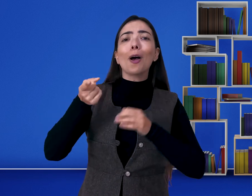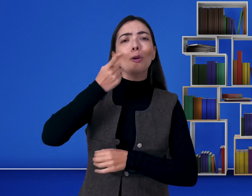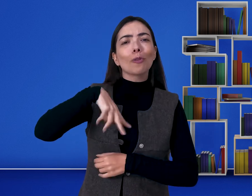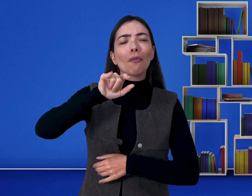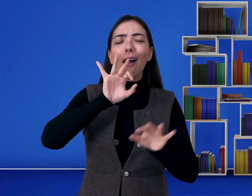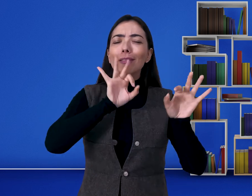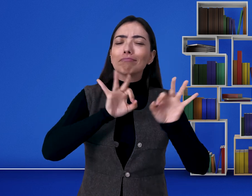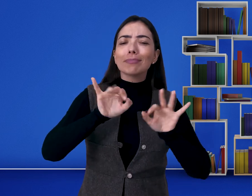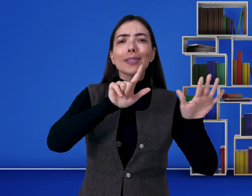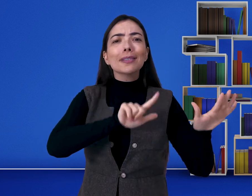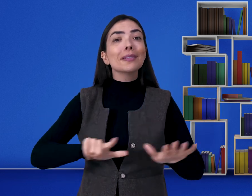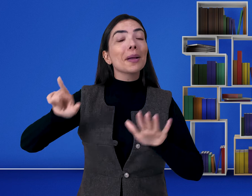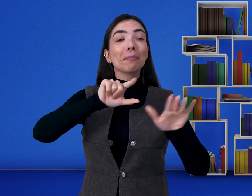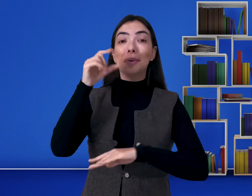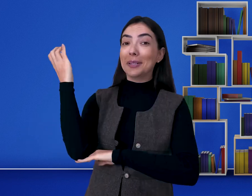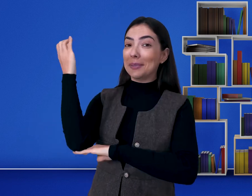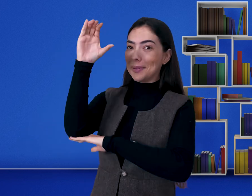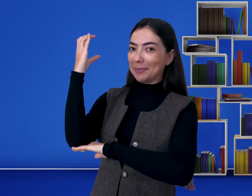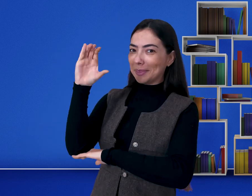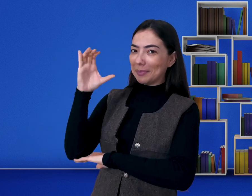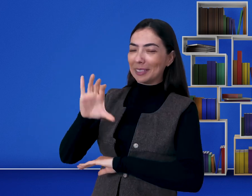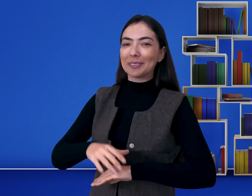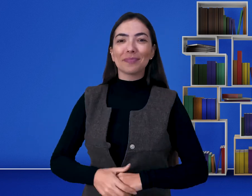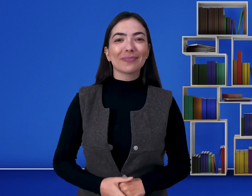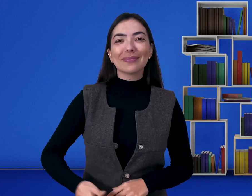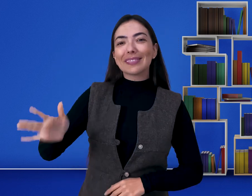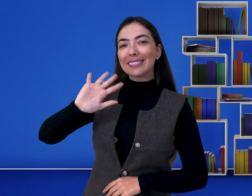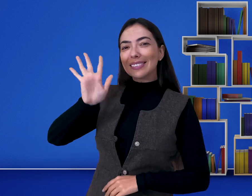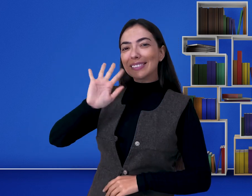sugestões, pois semanalmente nós postamos novos vídeos. Tchau!